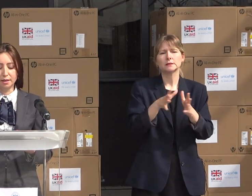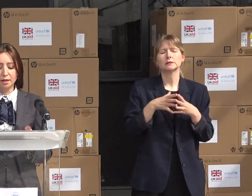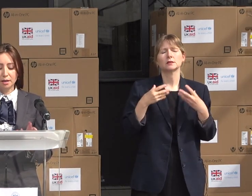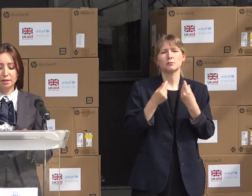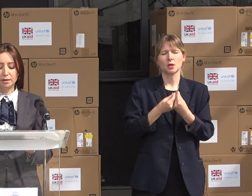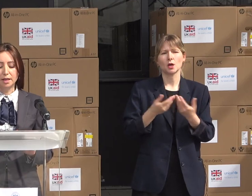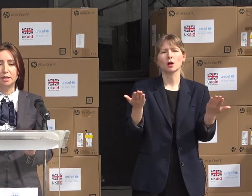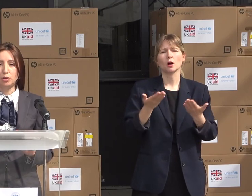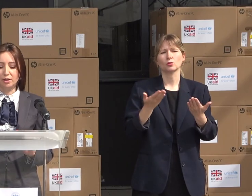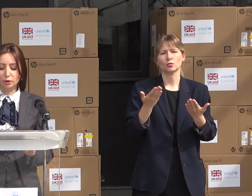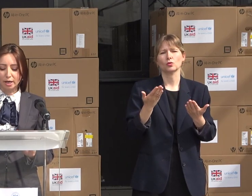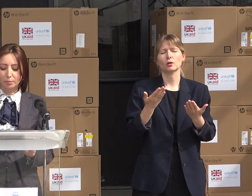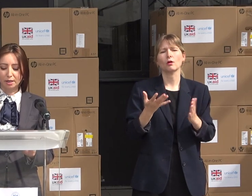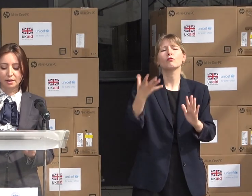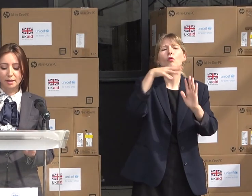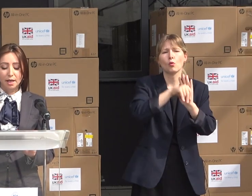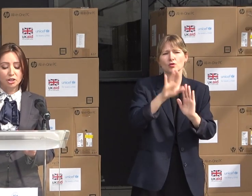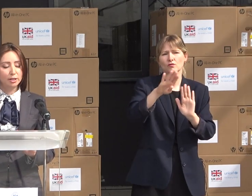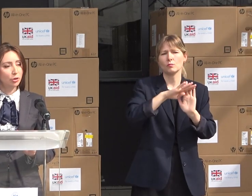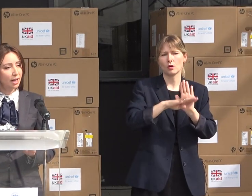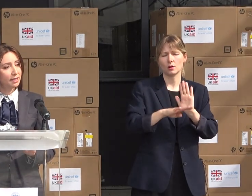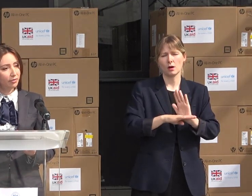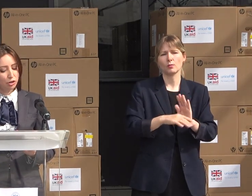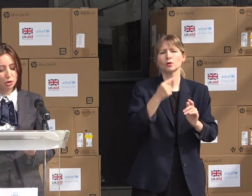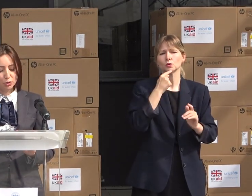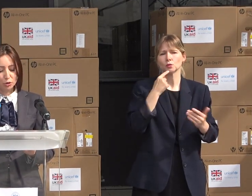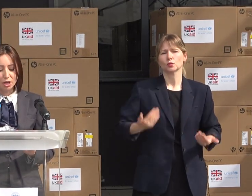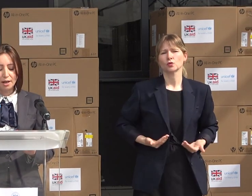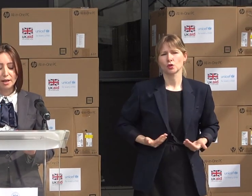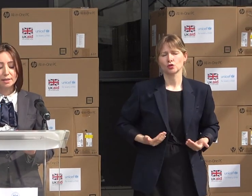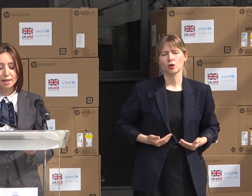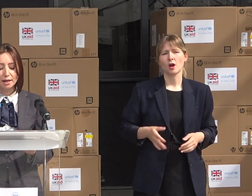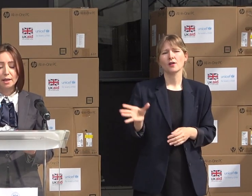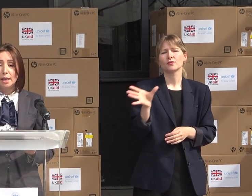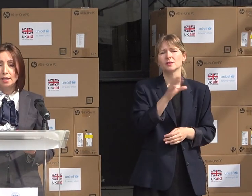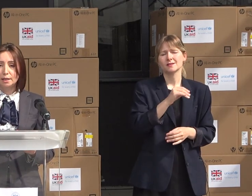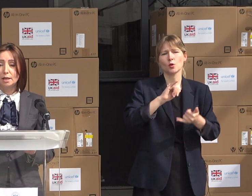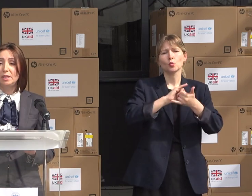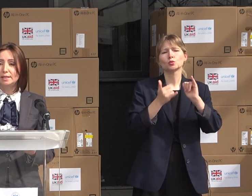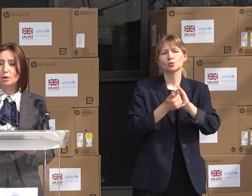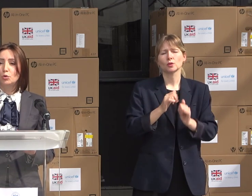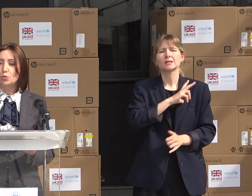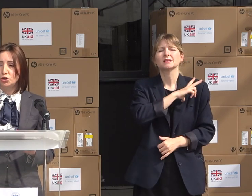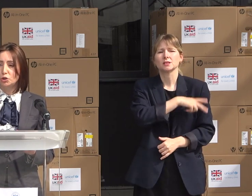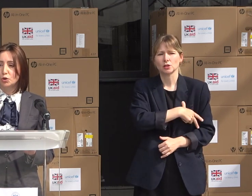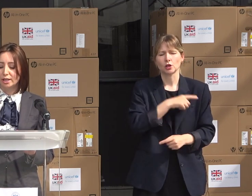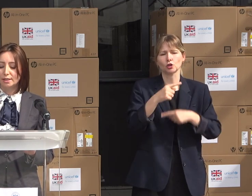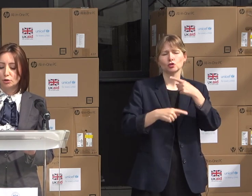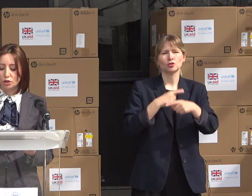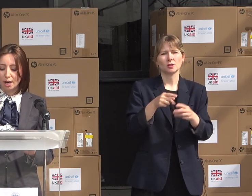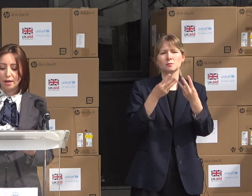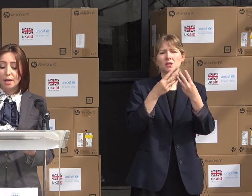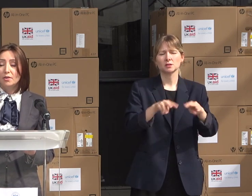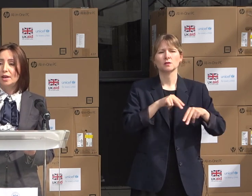este în categoria vulnerabilă. Gestionarea serviciilor sociale în țară de către Ministerul Muncii și